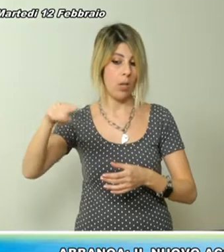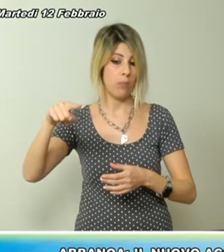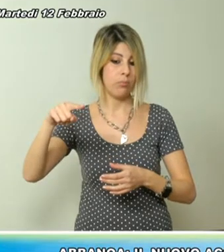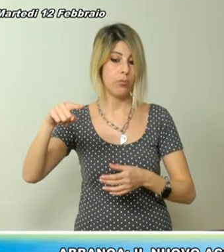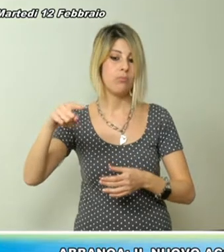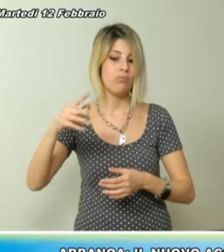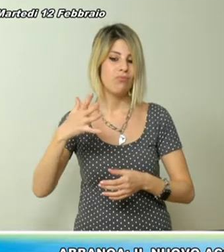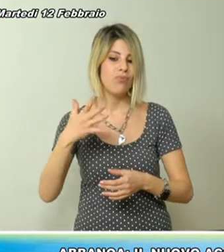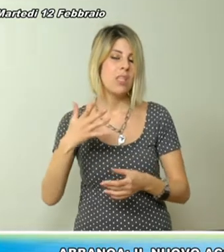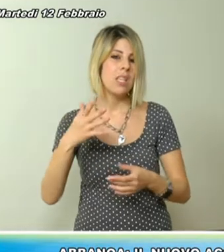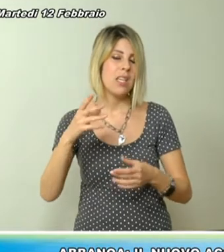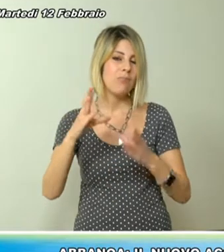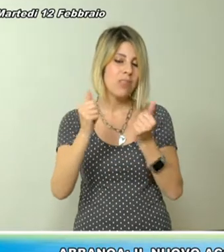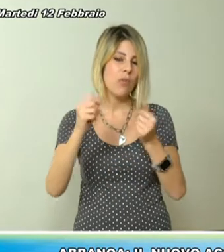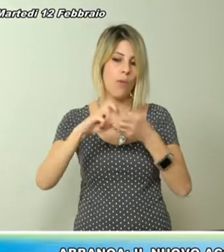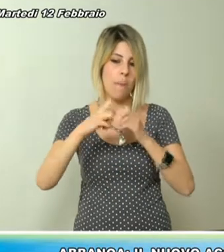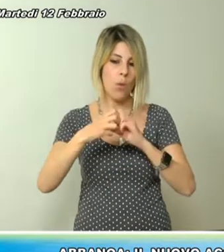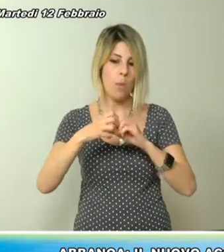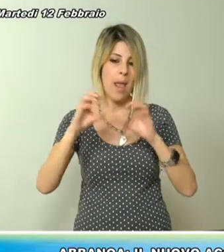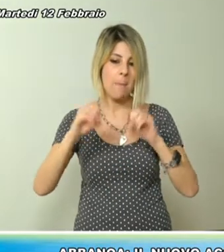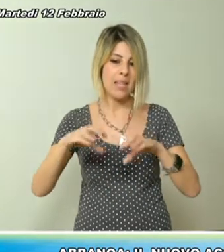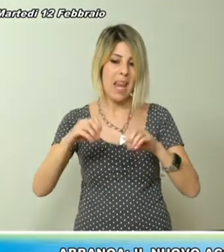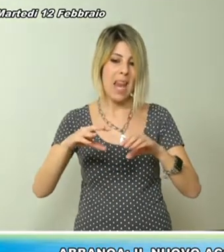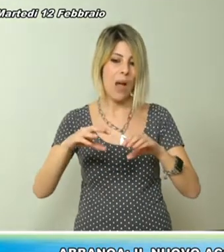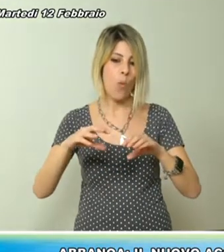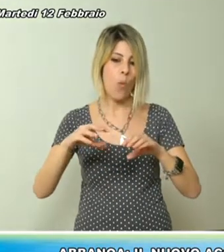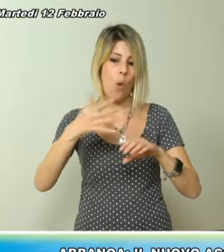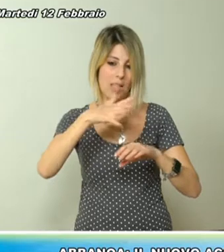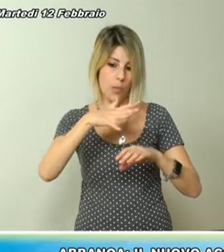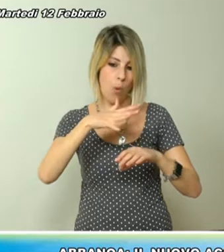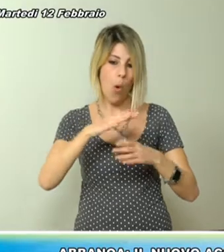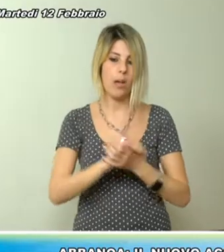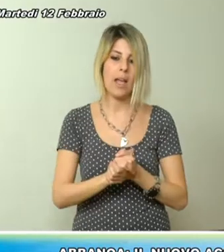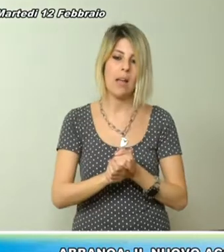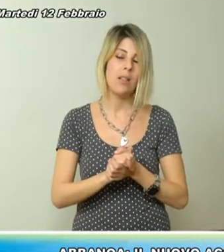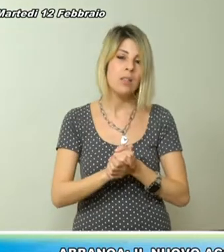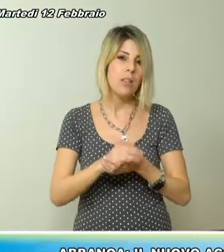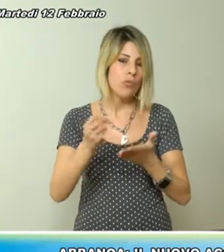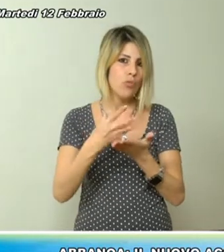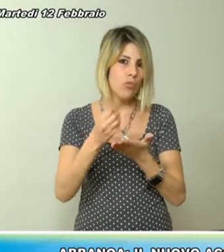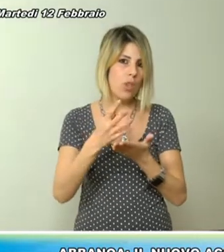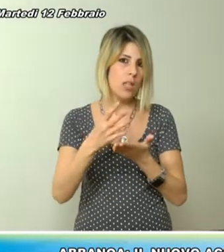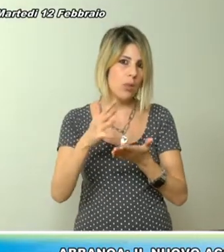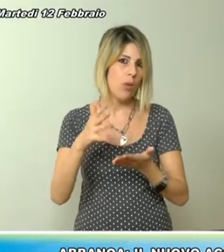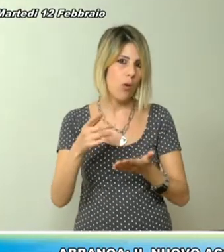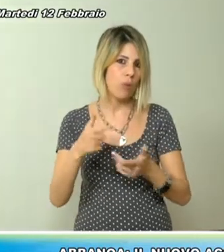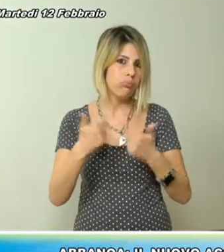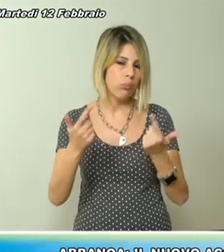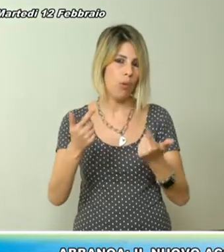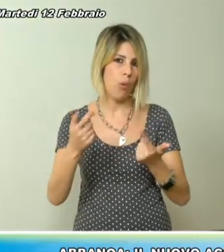Silì si potrà anche ovviare al problema dell'acqua salmastra che sta caratterizzando l'abitato ristanese.